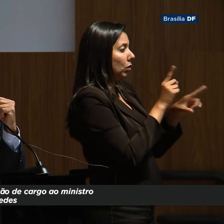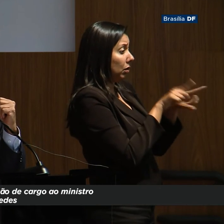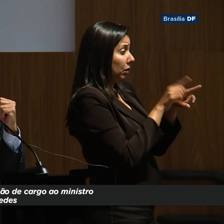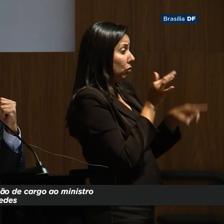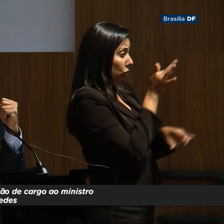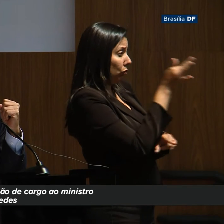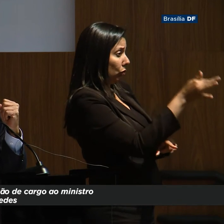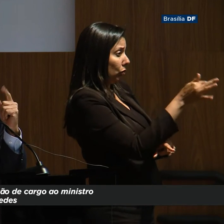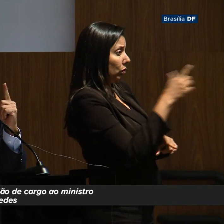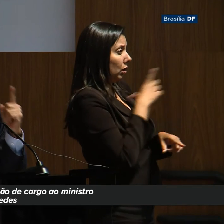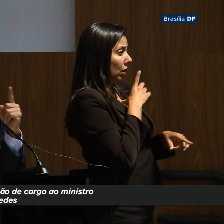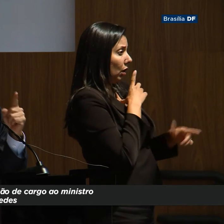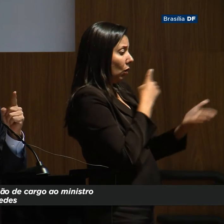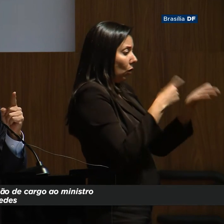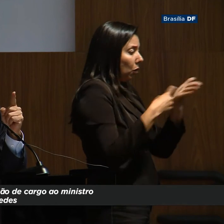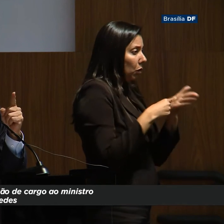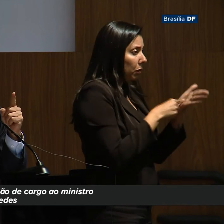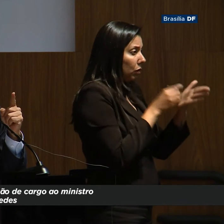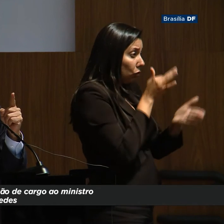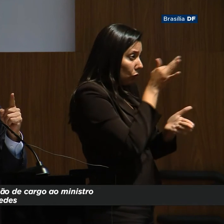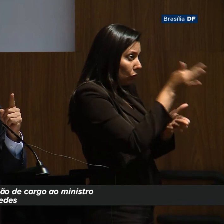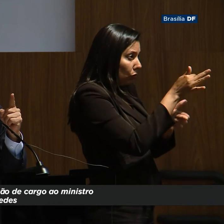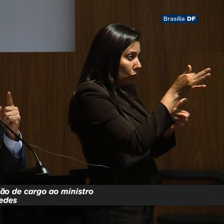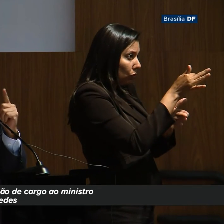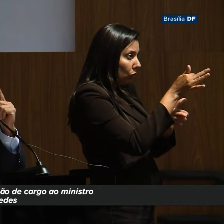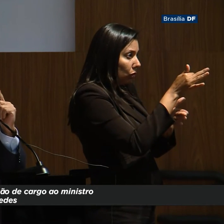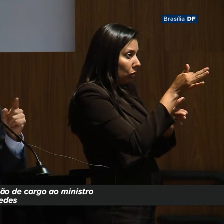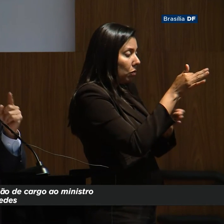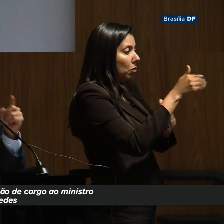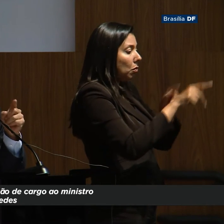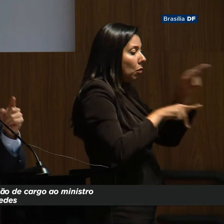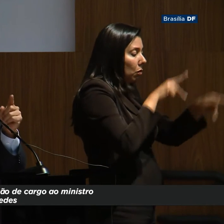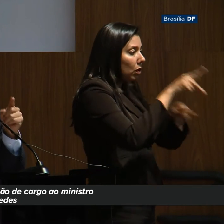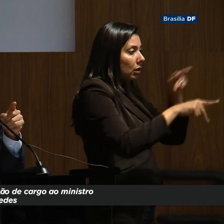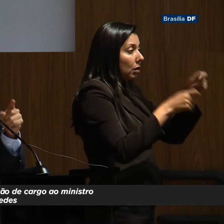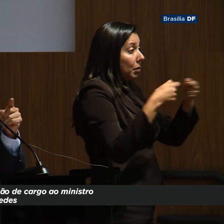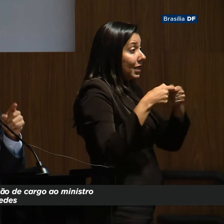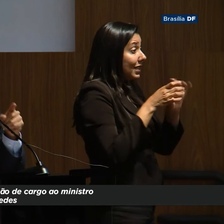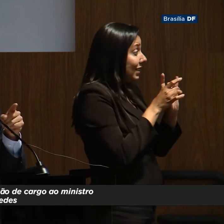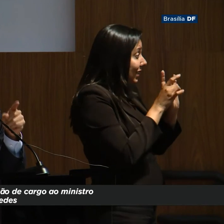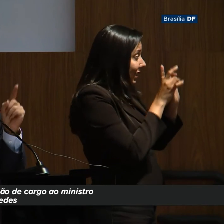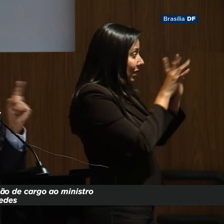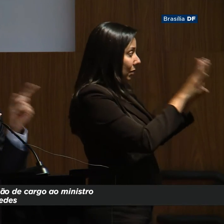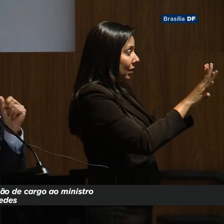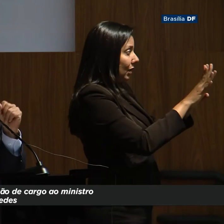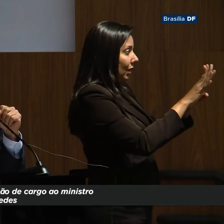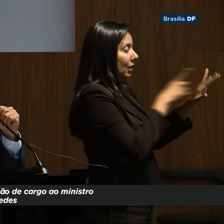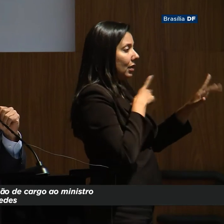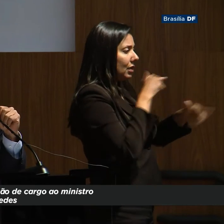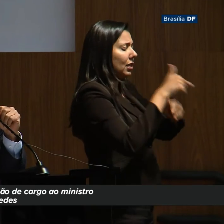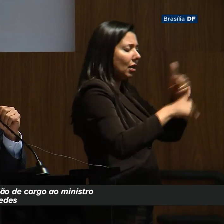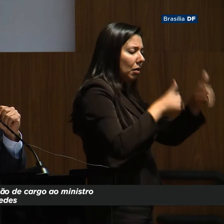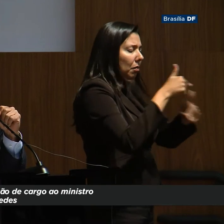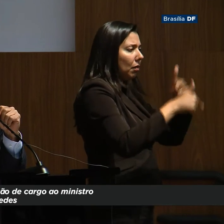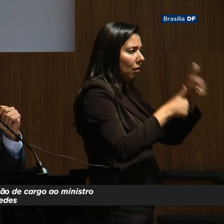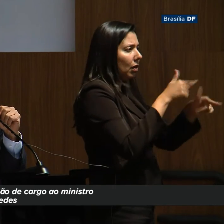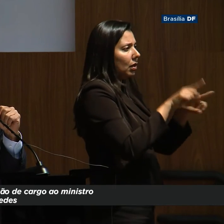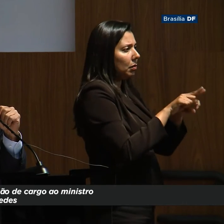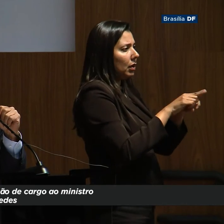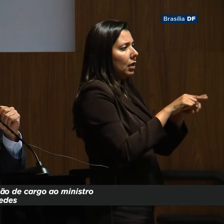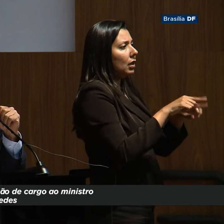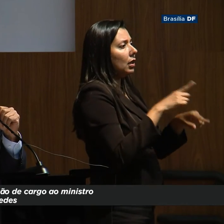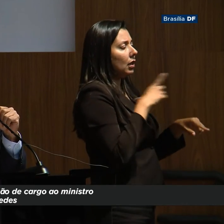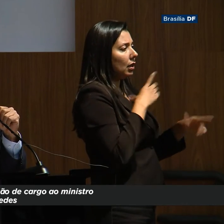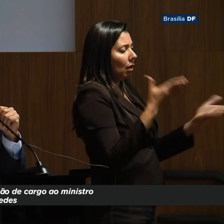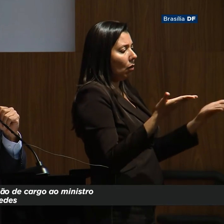também, porque nós temos um compromisso com as futuras gerações, nós temos que libertar as futuras gerações desse regime trabalhista previdenciário que nós temos